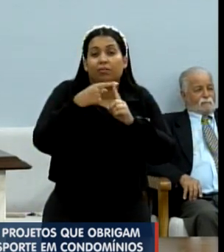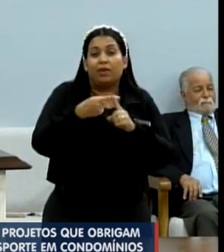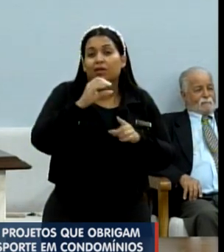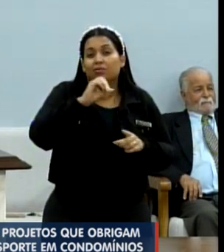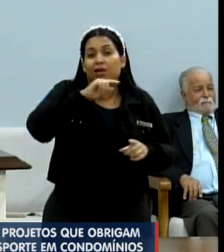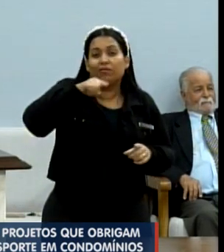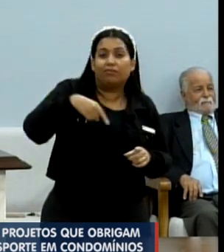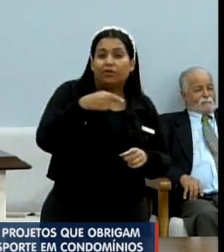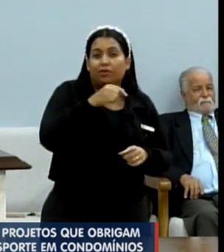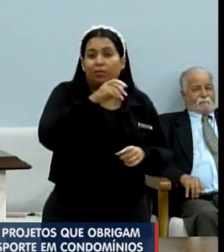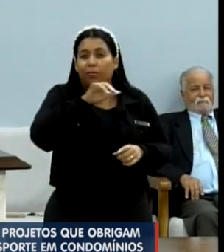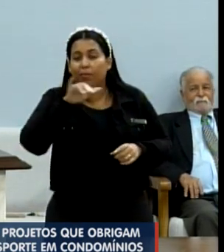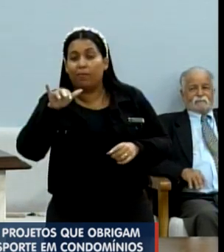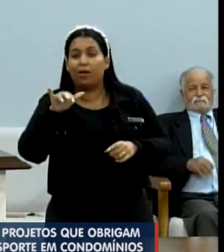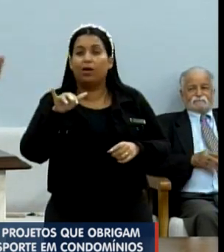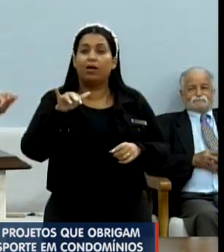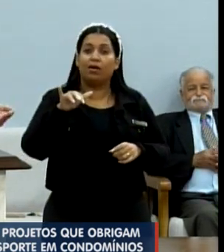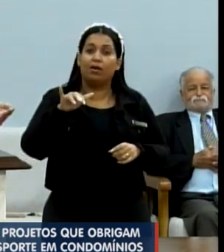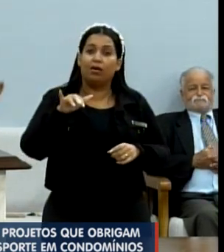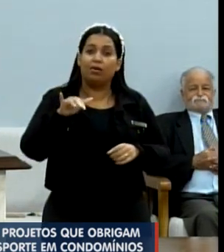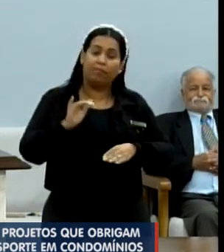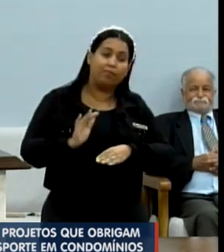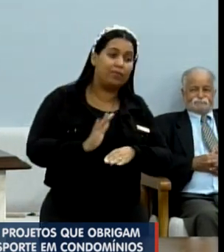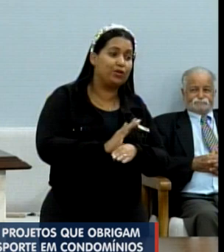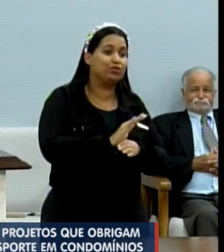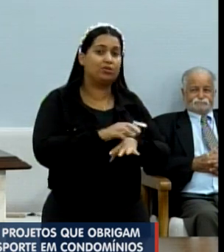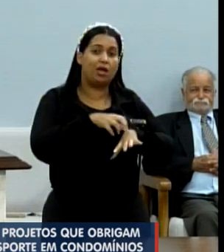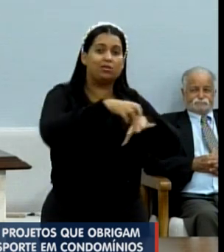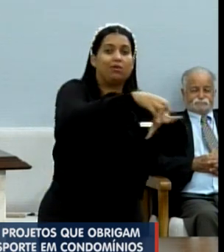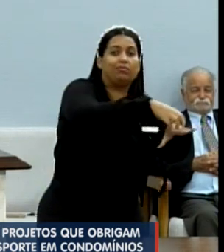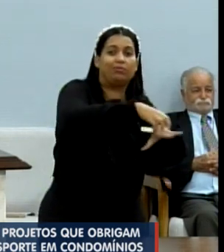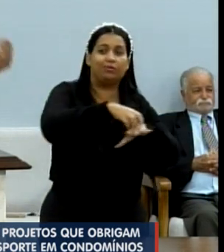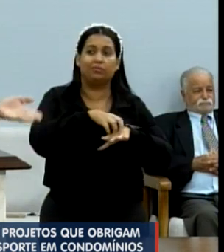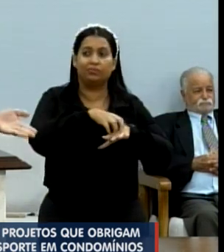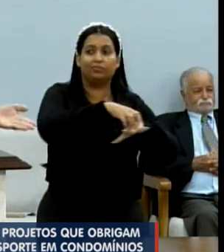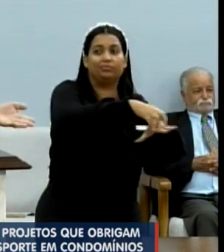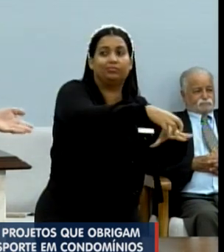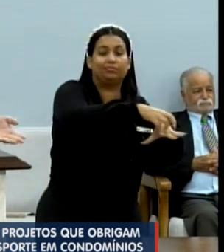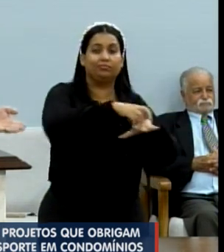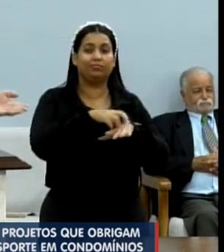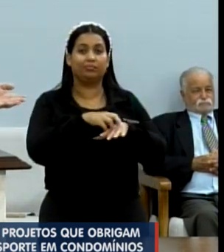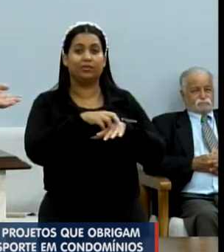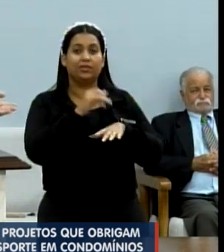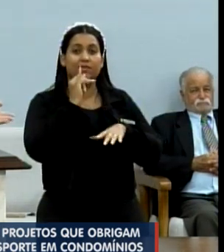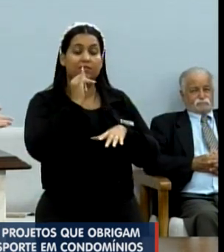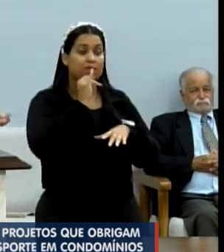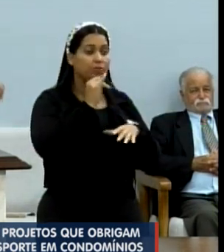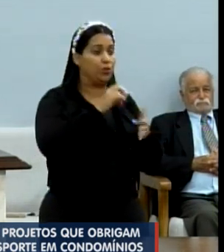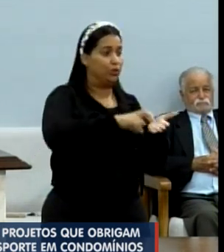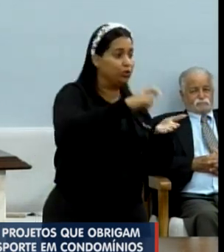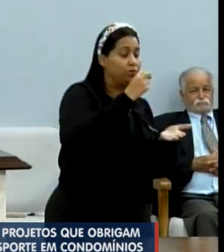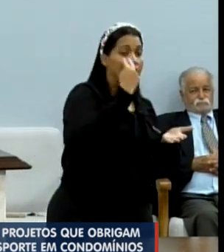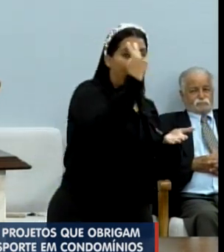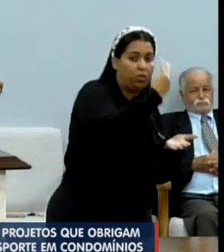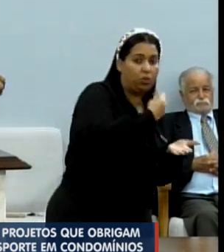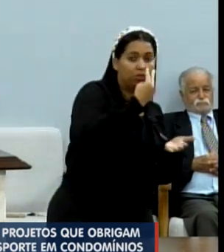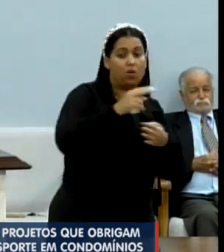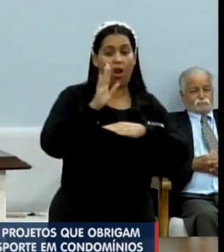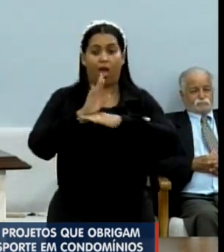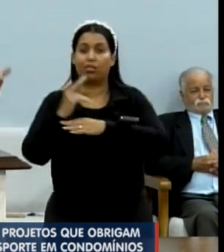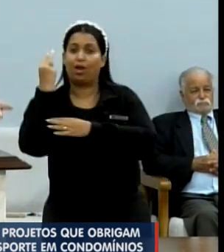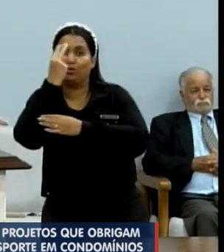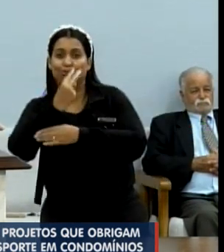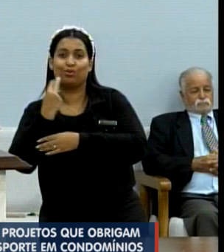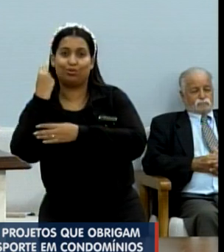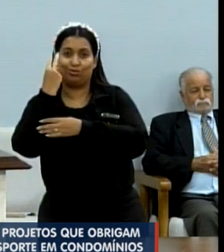ponto alguma coisa para custear esse transporte que será realizado duas horas de manhã e duas horas da tarde, conforme conveniência